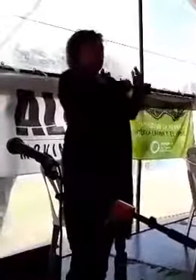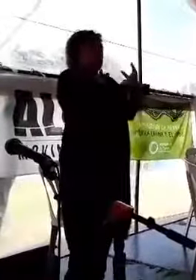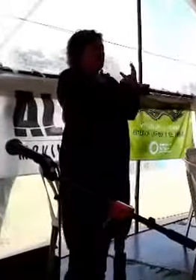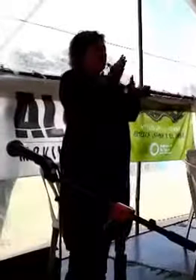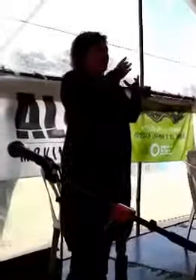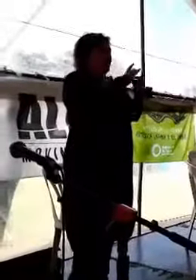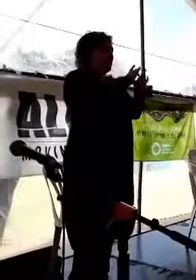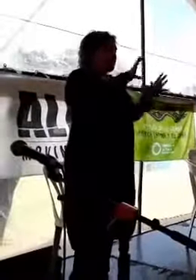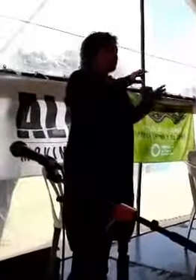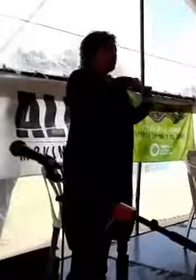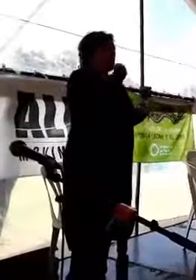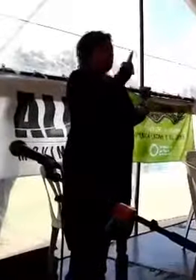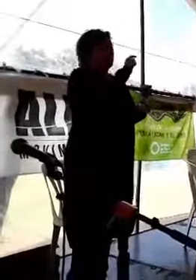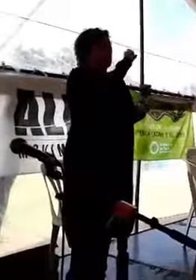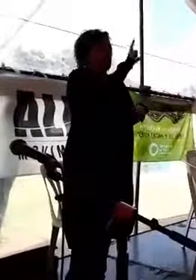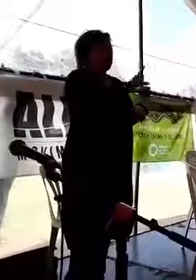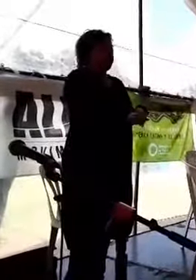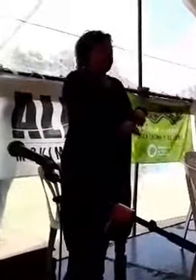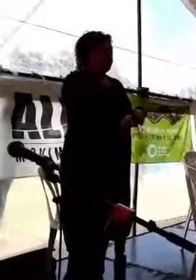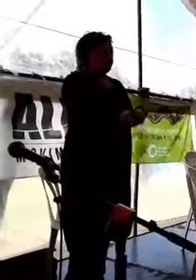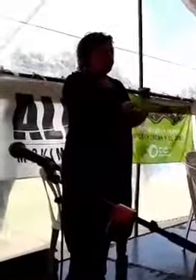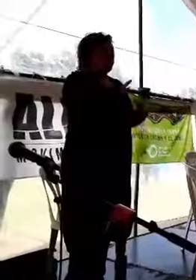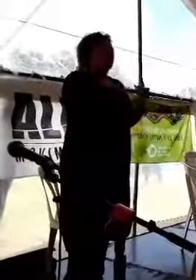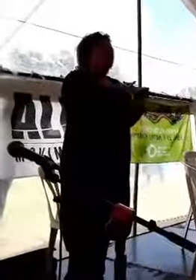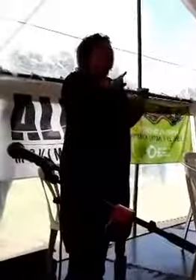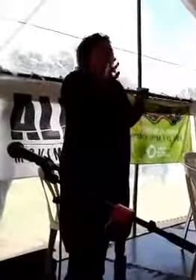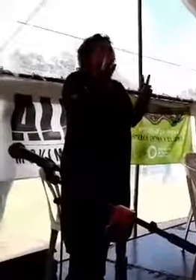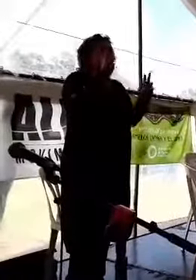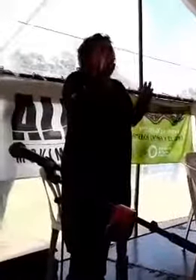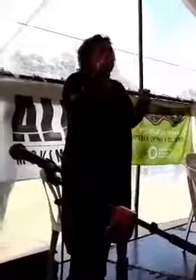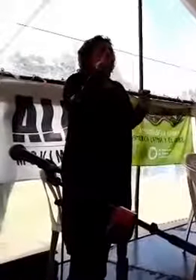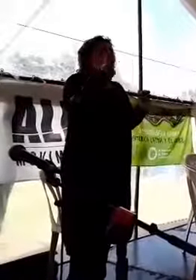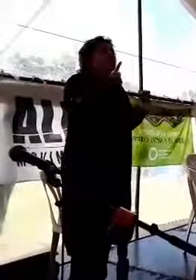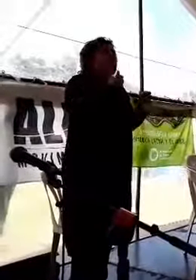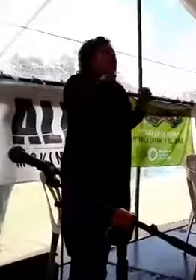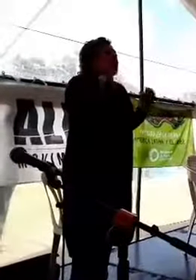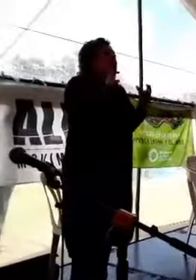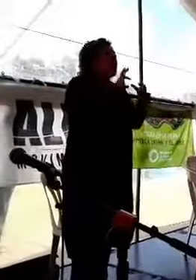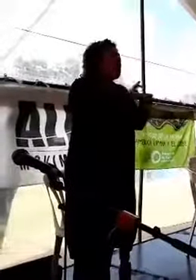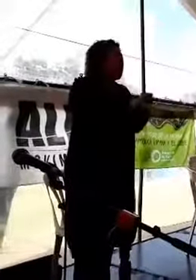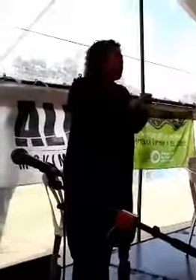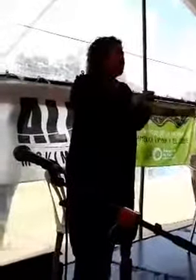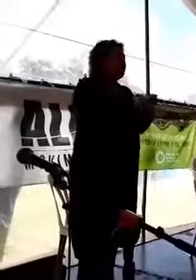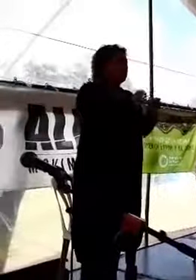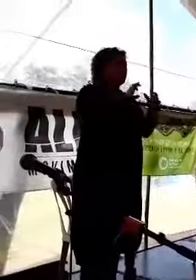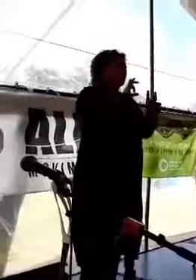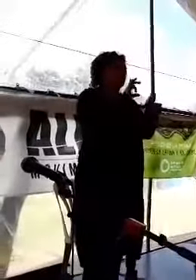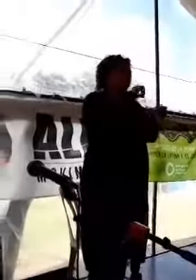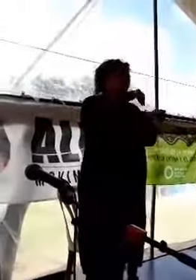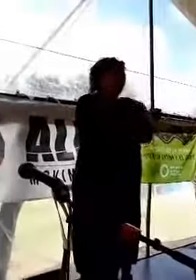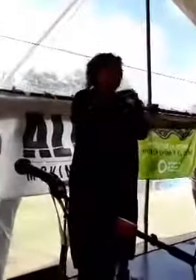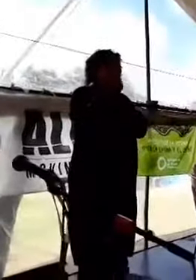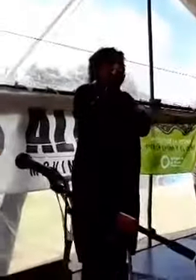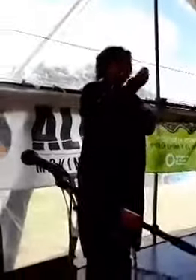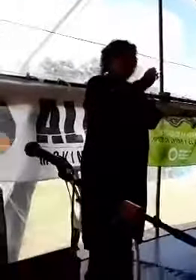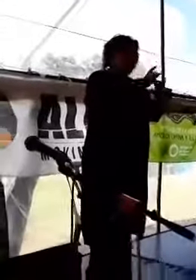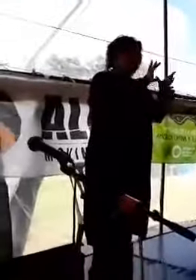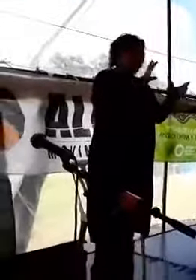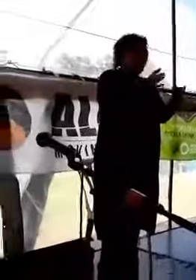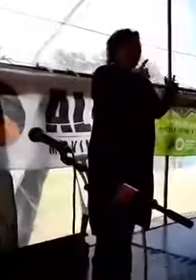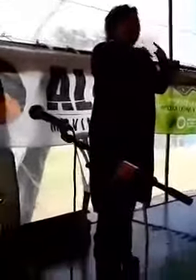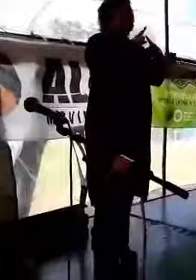em nosso continente, em torno, basicamente, a lo que nos une, a democracia, o desenvolvimento